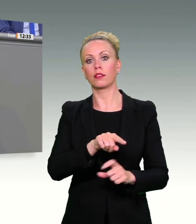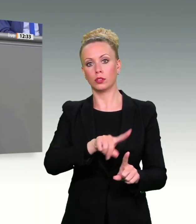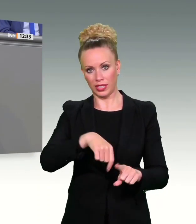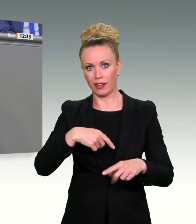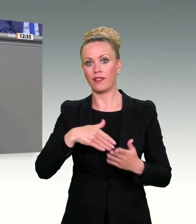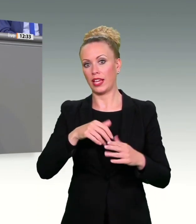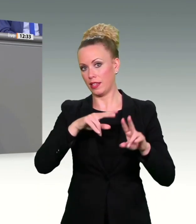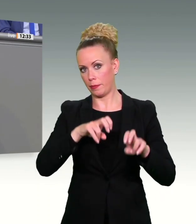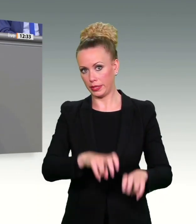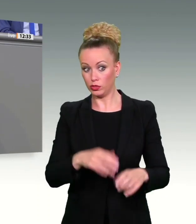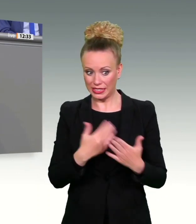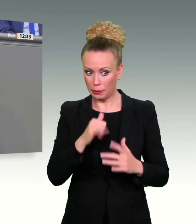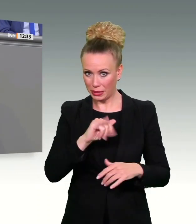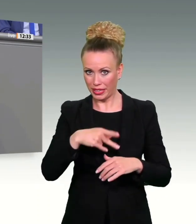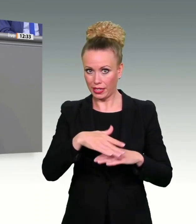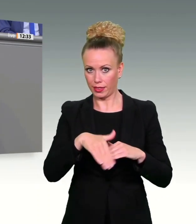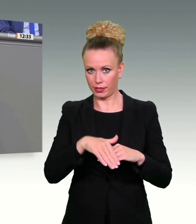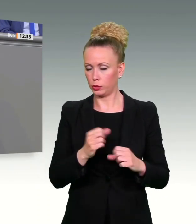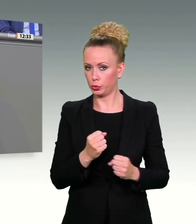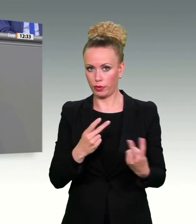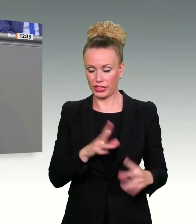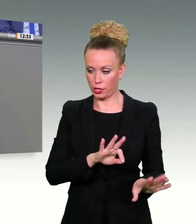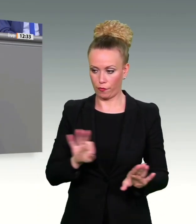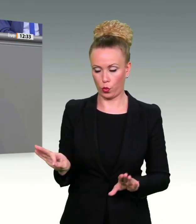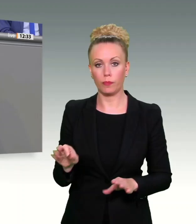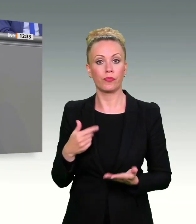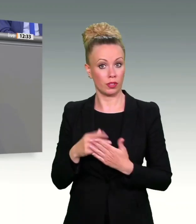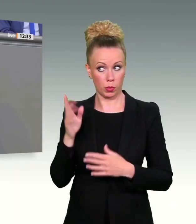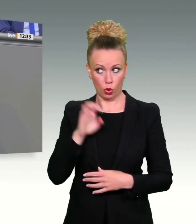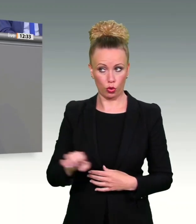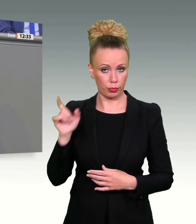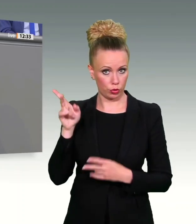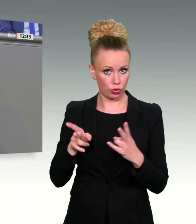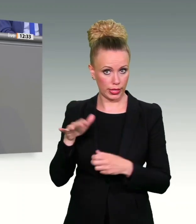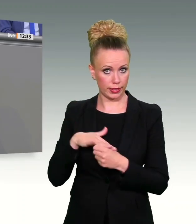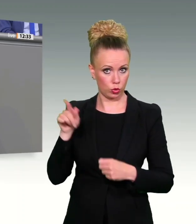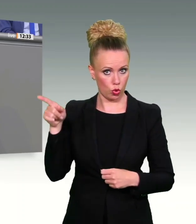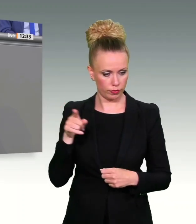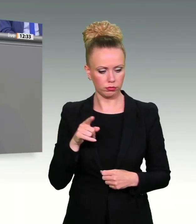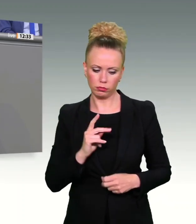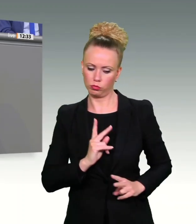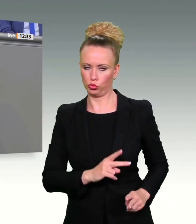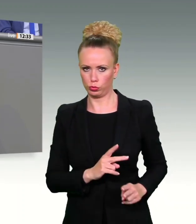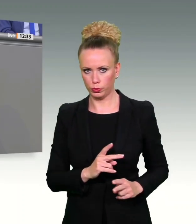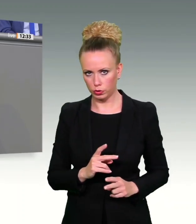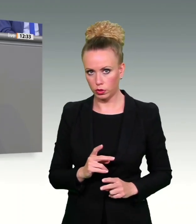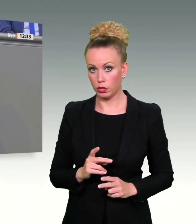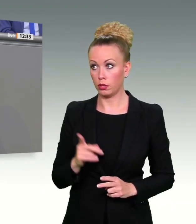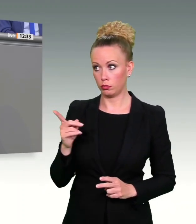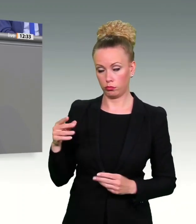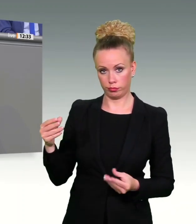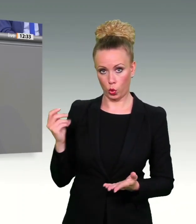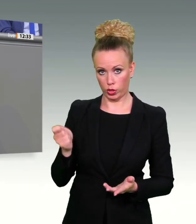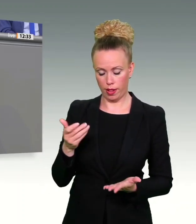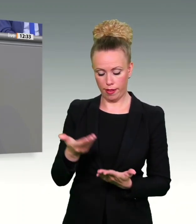Das sieht im Übrigen auch der Europäische Gerichtshof in seinem Urteil so, und ich darf daraus zitieren, auszugsweise, zur